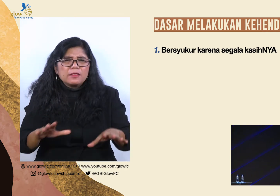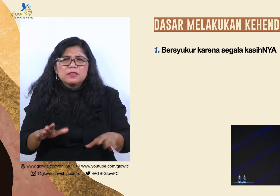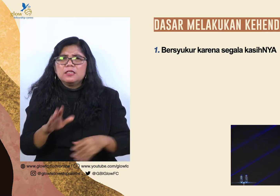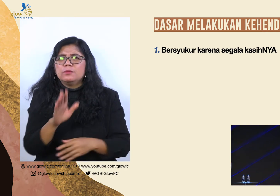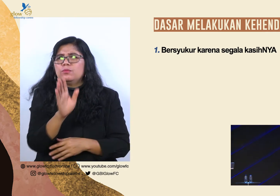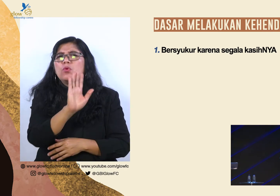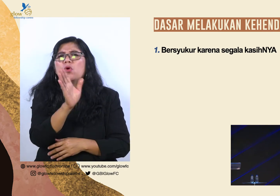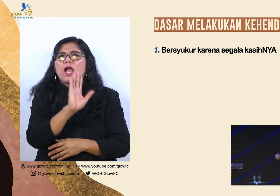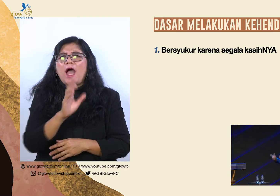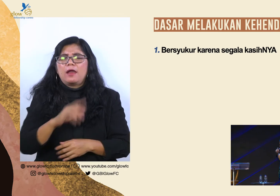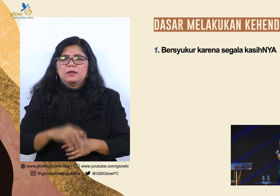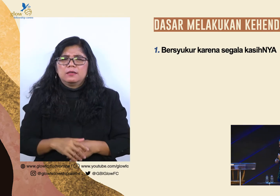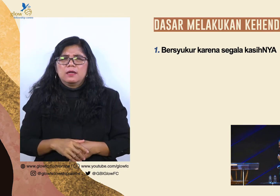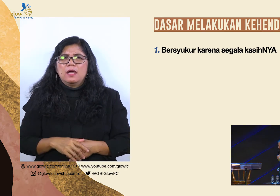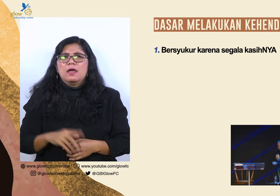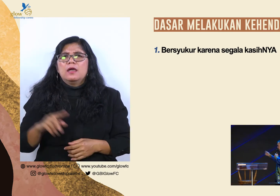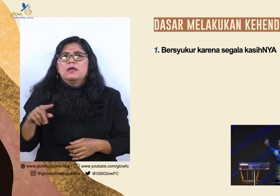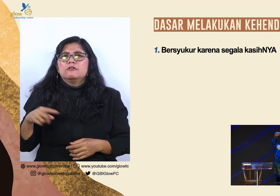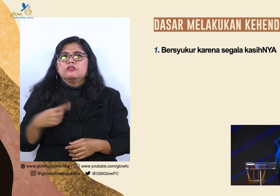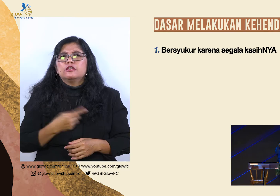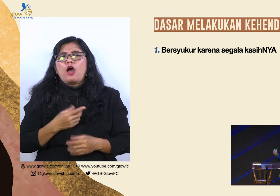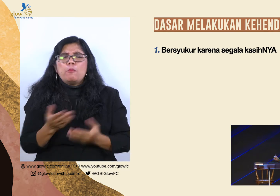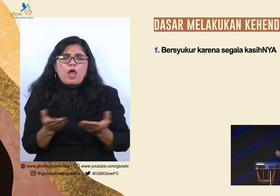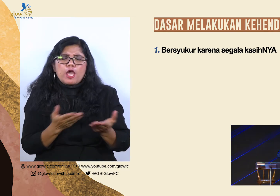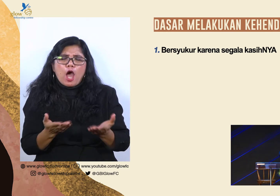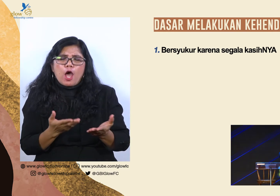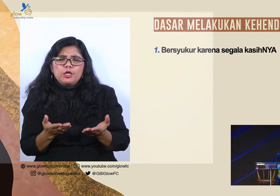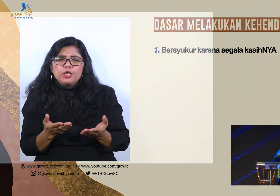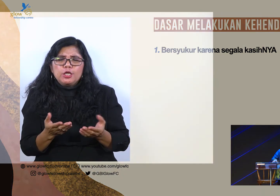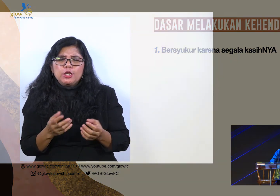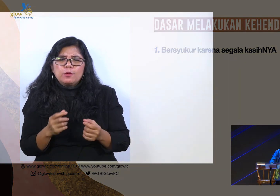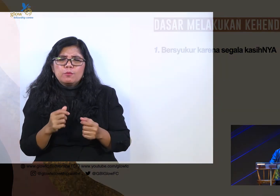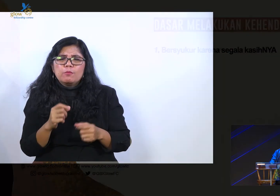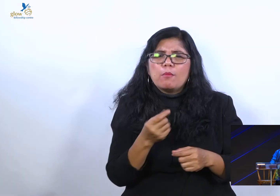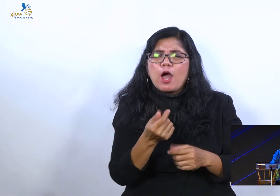Oh kita harus bayar perpuluhan. Oh kita harus melayani. Supaya kita diberkati.